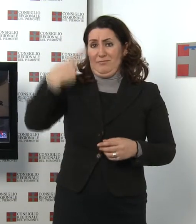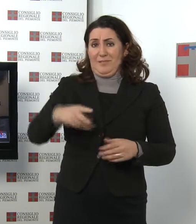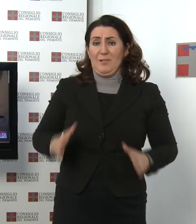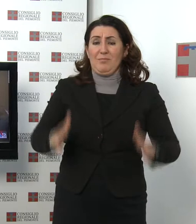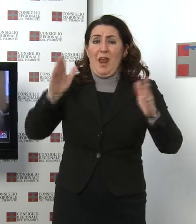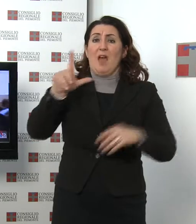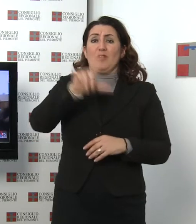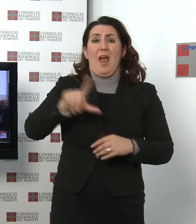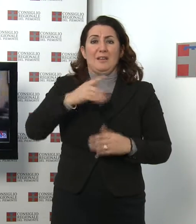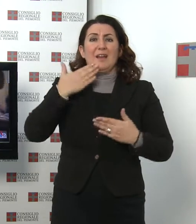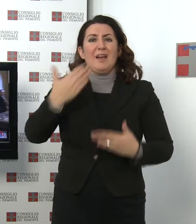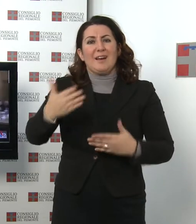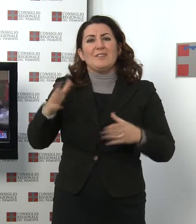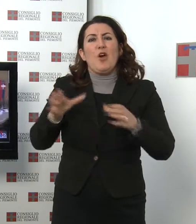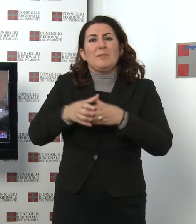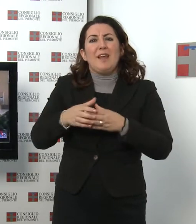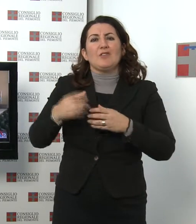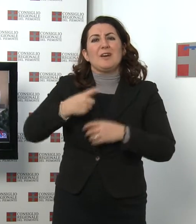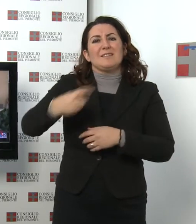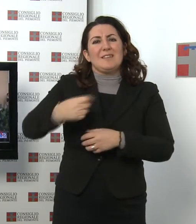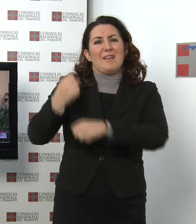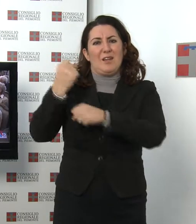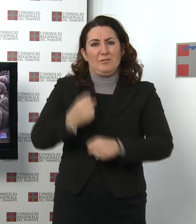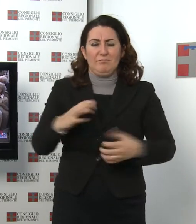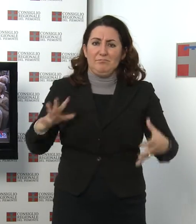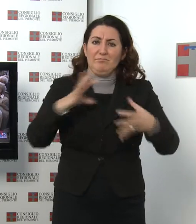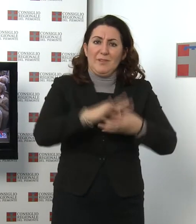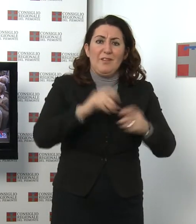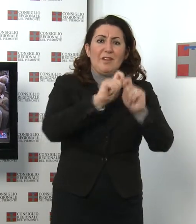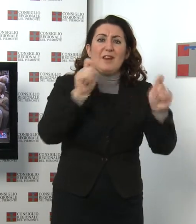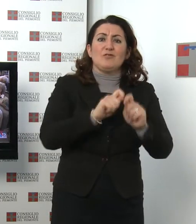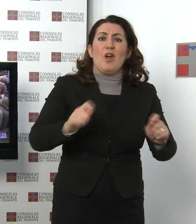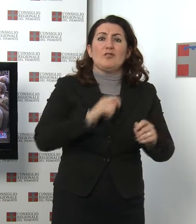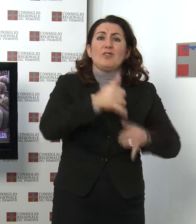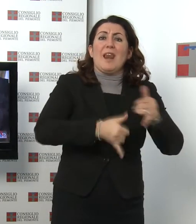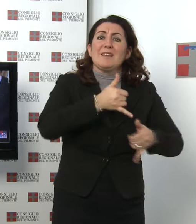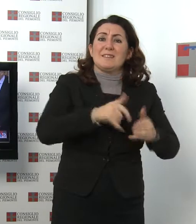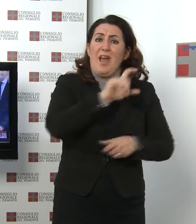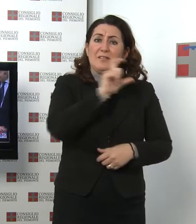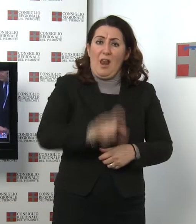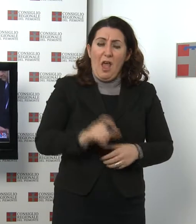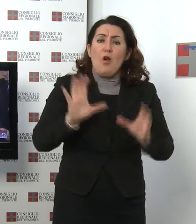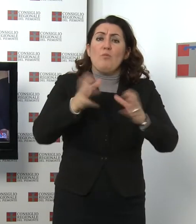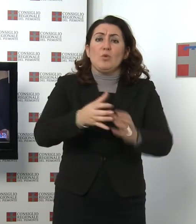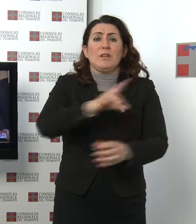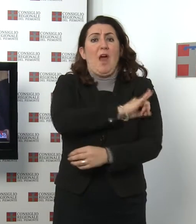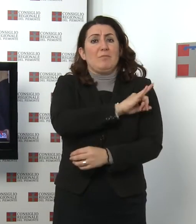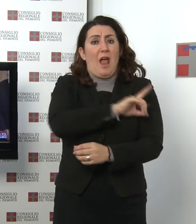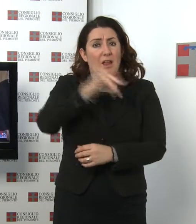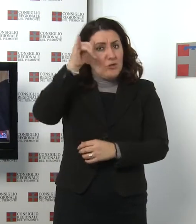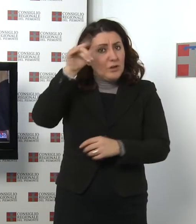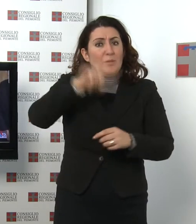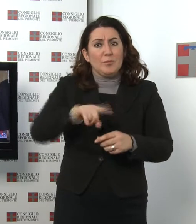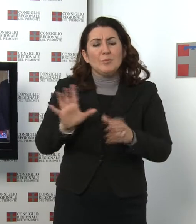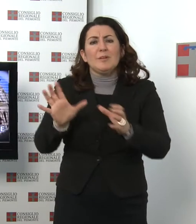Resistente Costituzione, in collaborazione con la Federazione Ciclistica Italiana, la Comunità Ebraica di Torino e l'Associazione Culturale